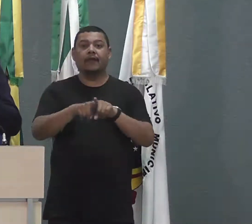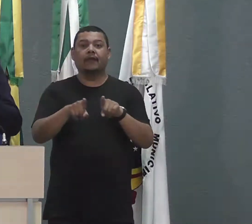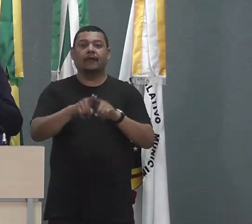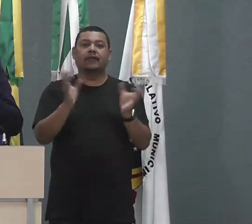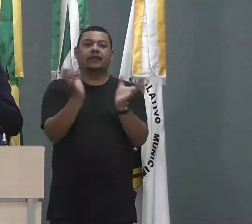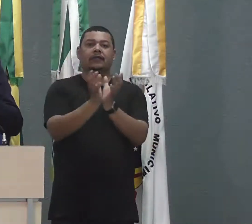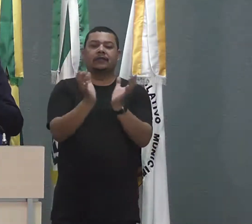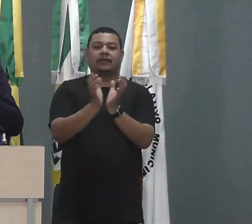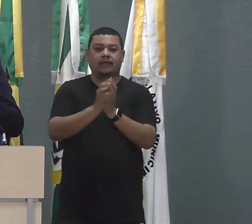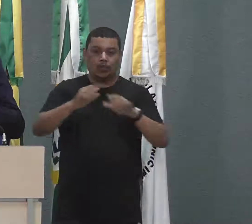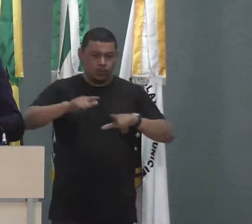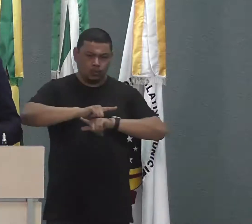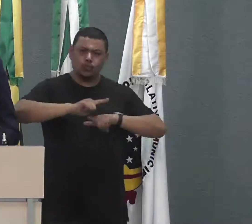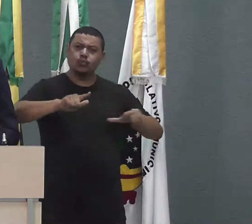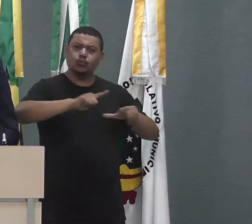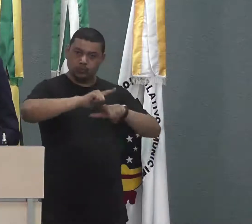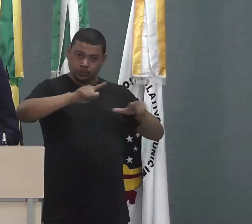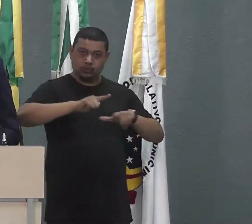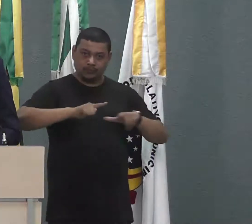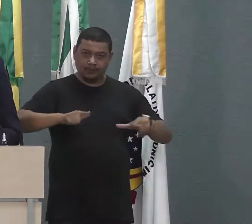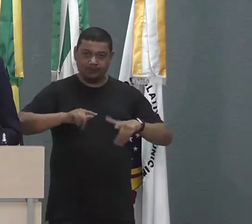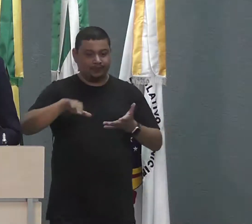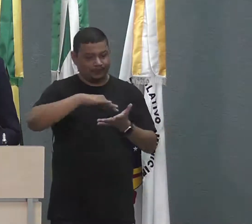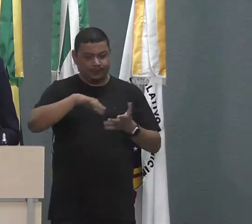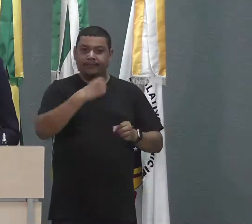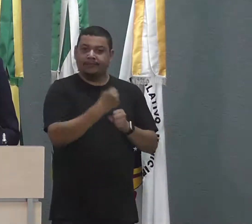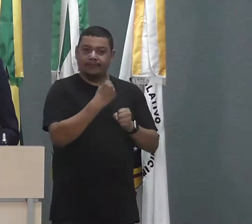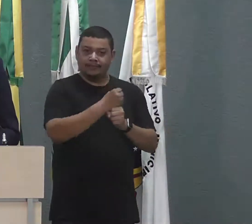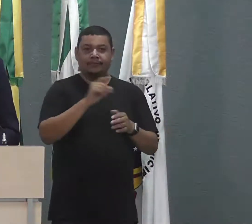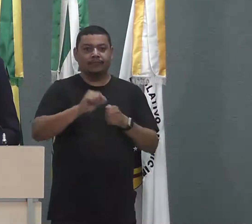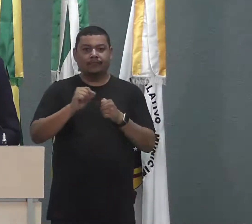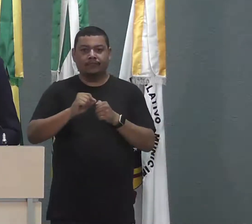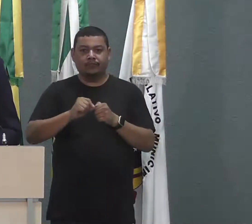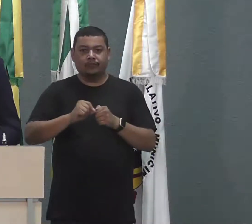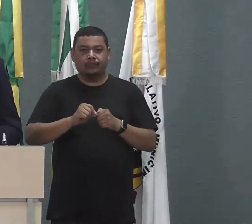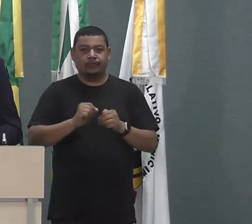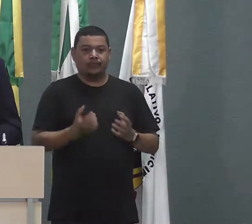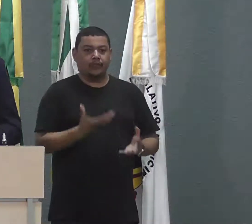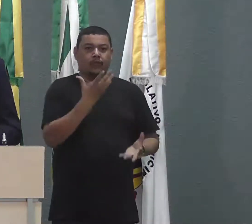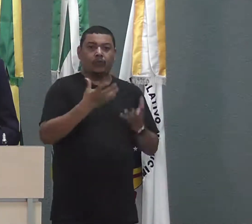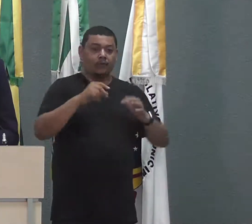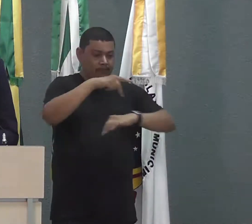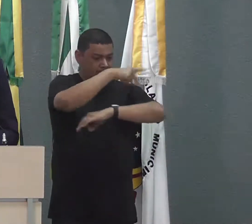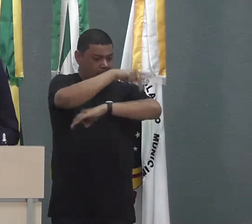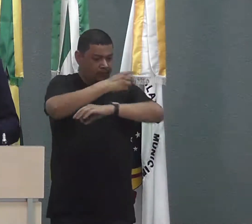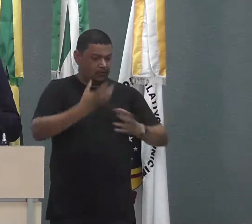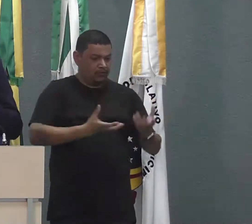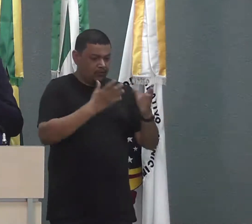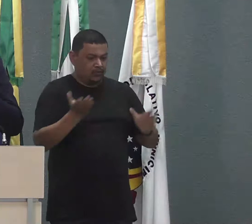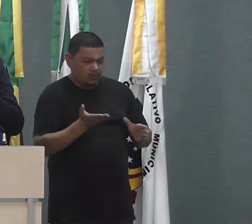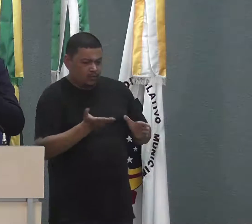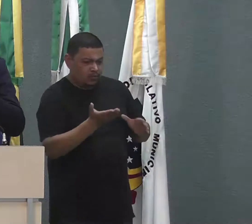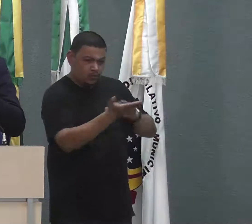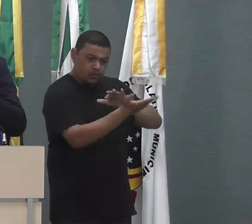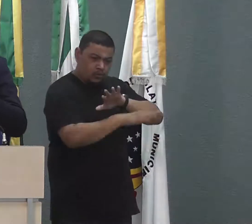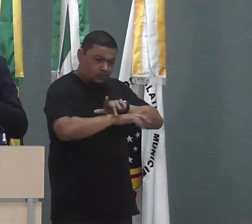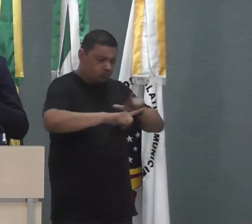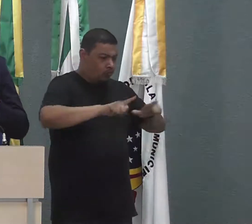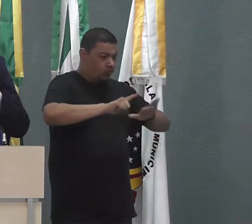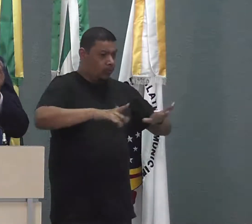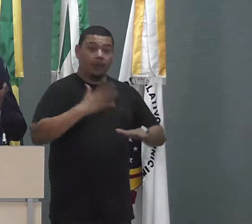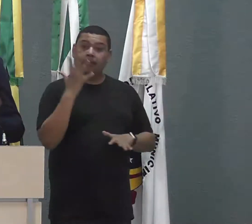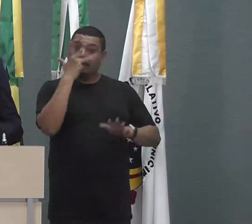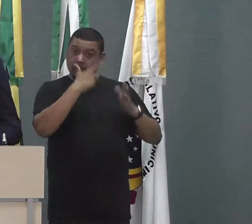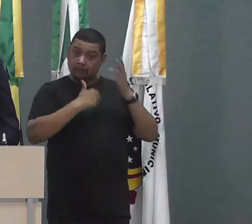equipe de limpeza da Secretaria de Obra, fez toda a roçagem da praça, aspirando o resto do capim, fazendo limpeza,